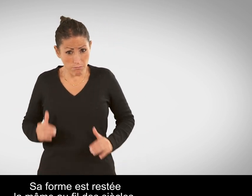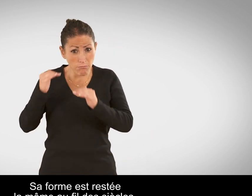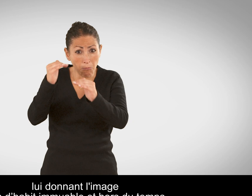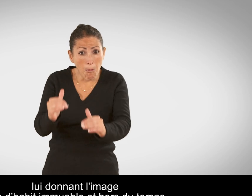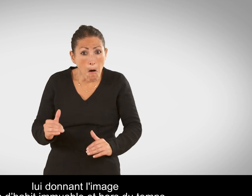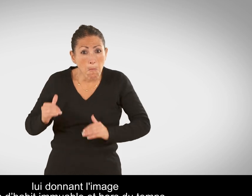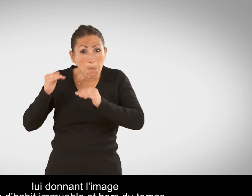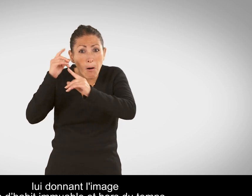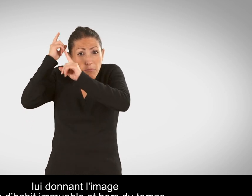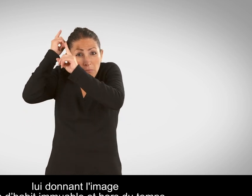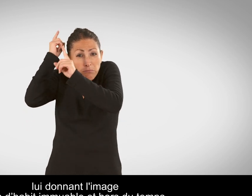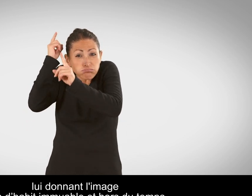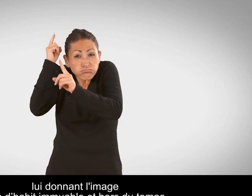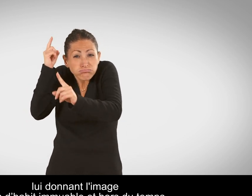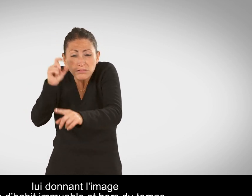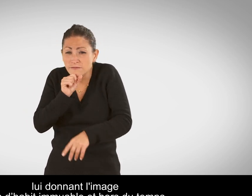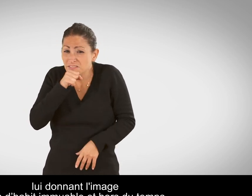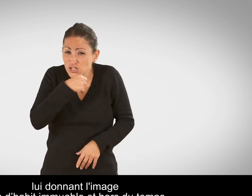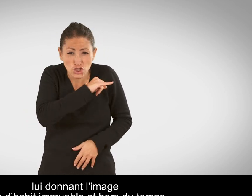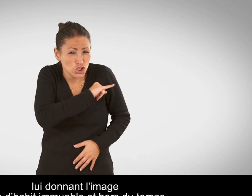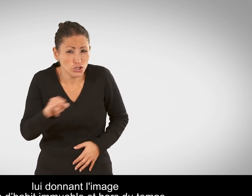lui donnant l'image d'un habit immuable et hors du temps